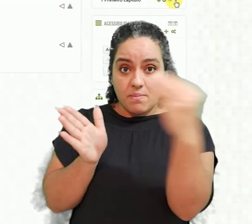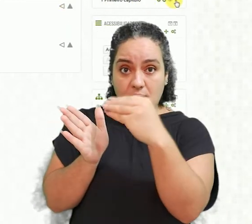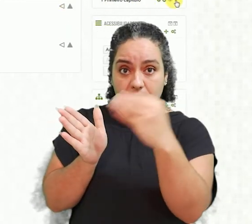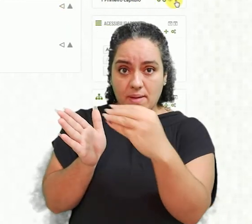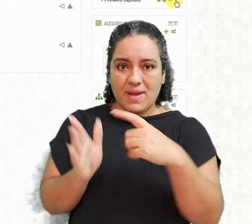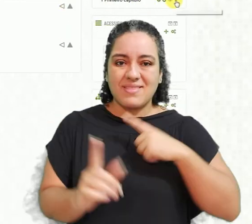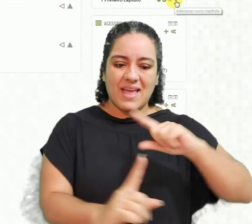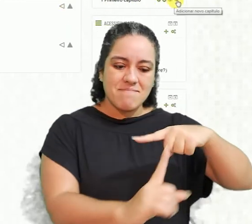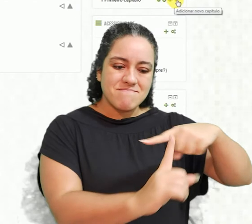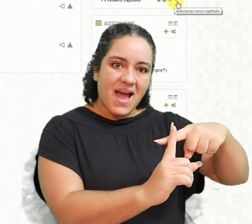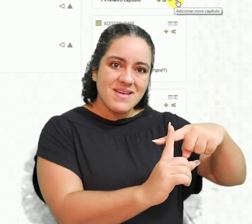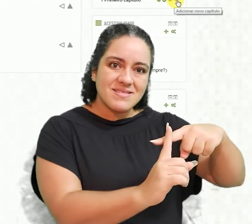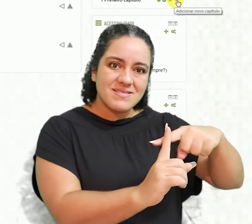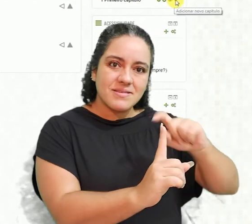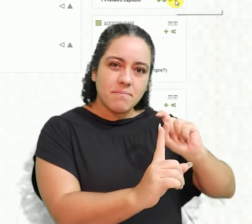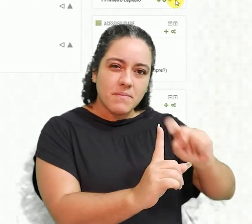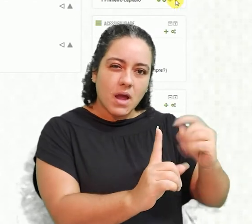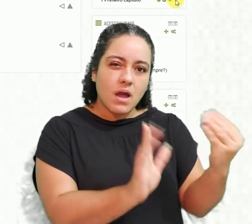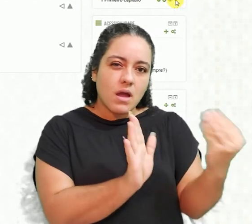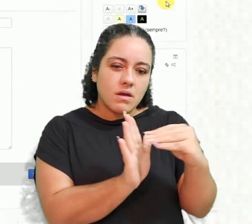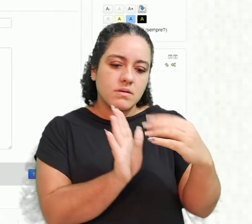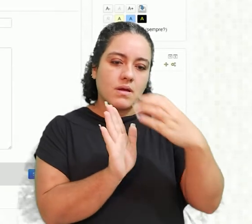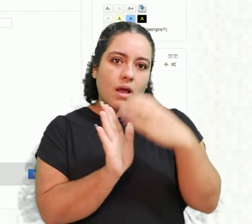capítulo, que fica aqui nesse mais, ó,